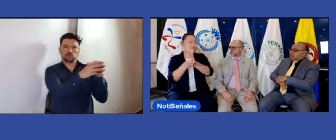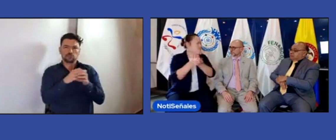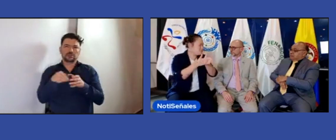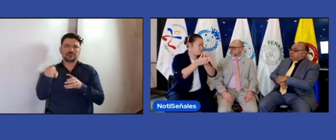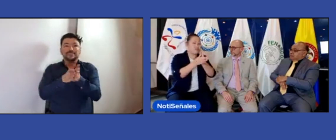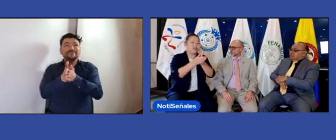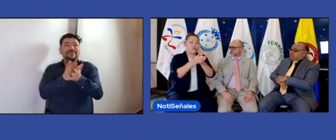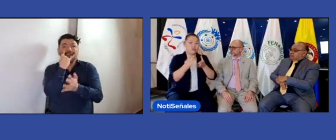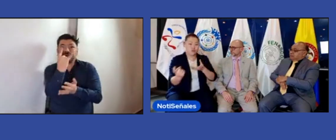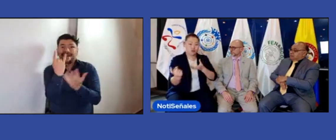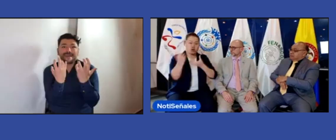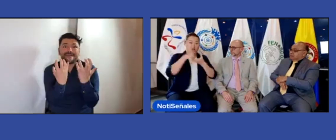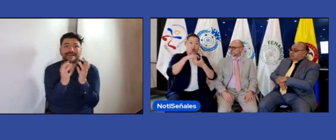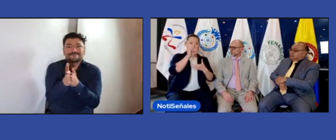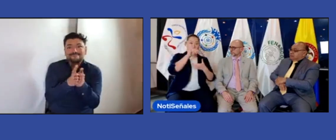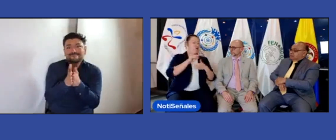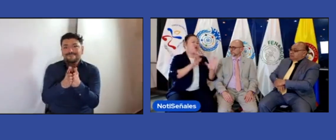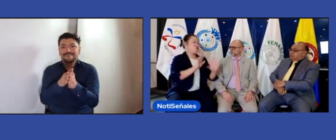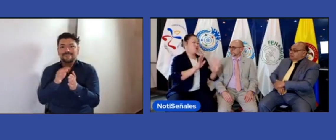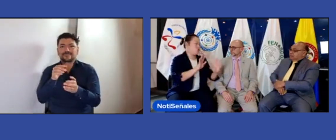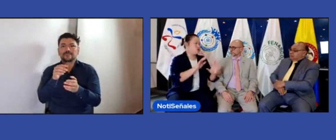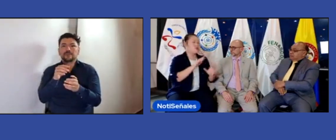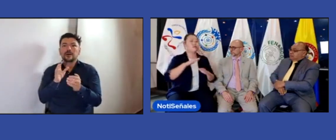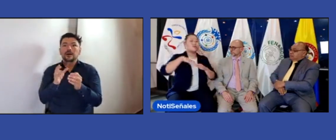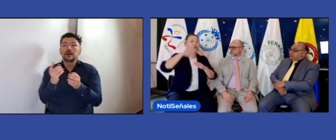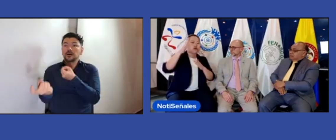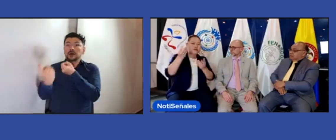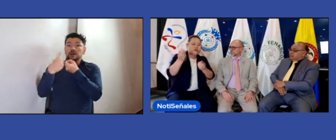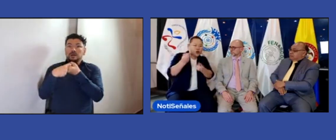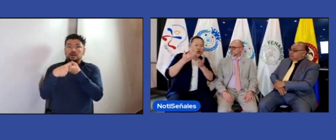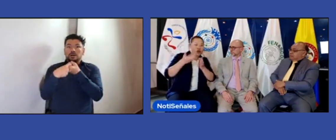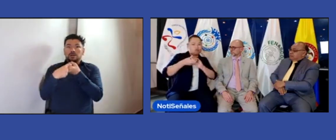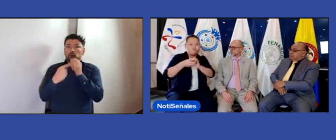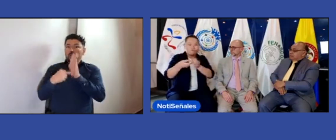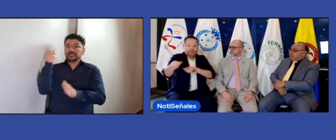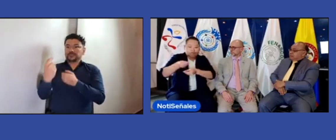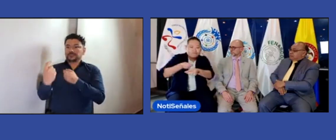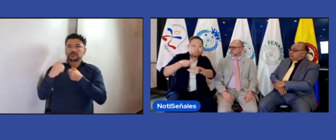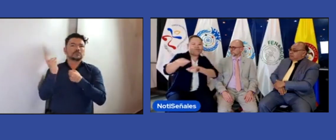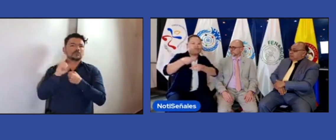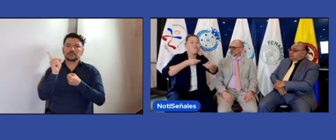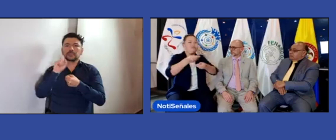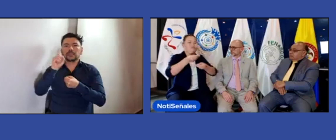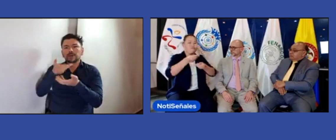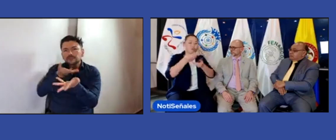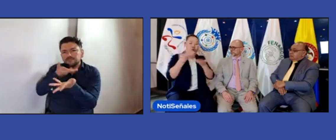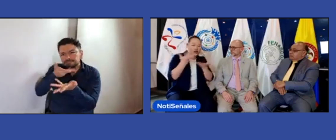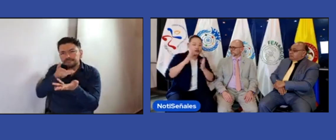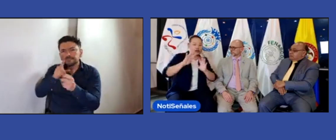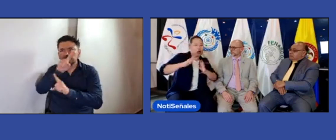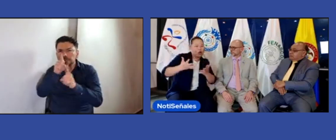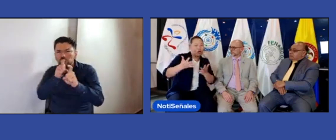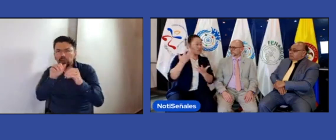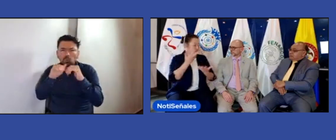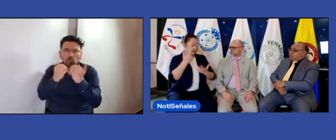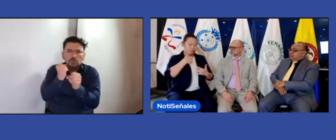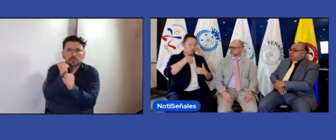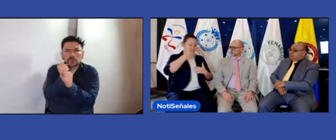asociaciones de jóvenes en todo el mundo. ¿Cómo buscamos nosotros trabajar? Es un trabajo, como